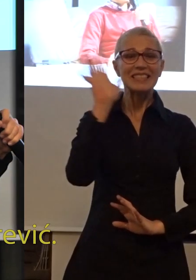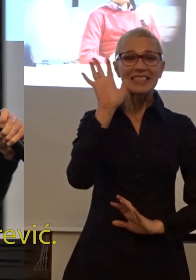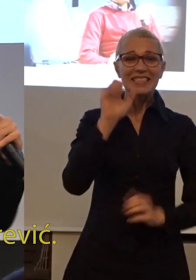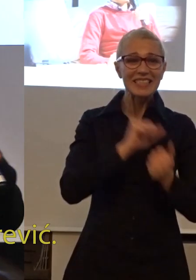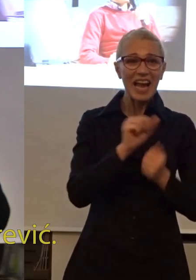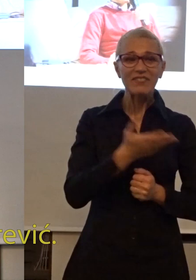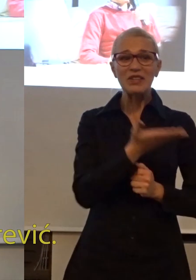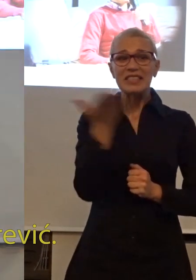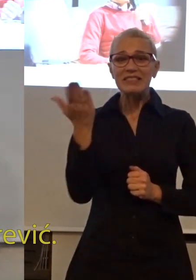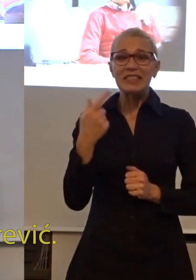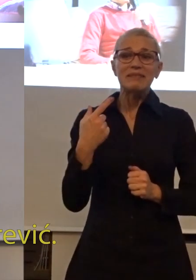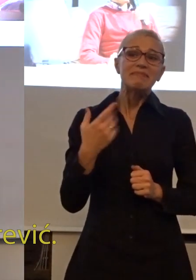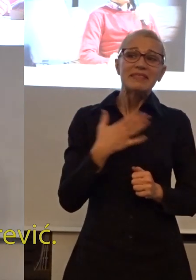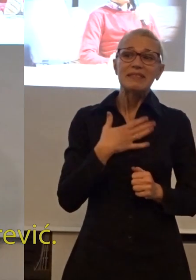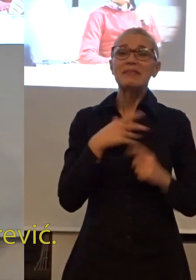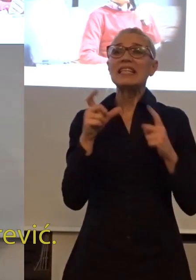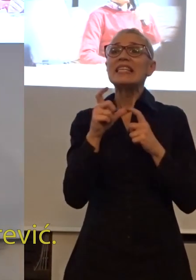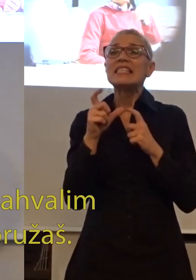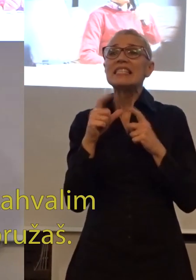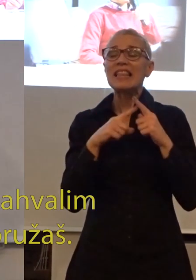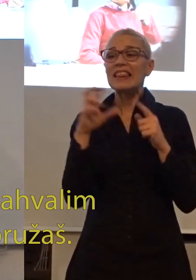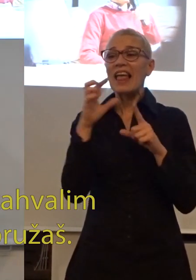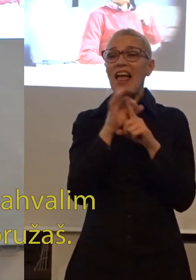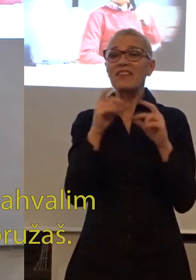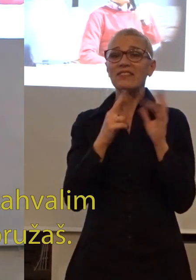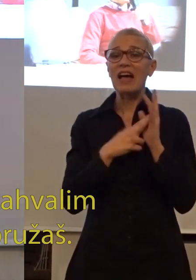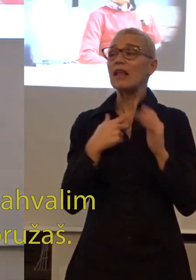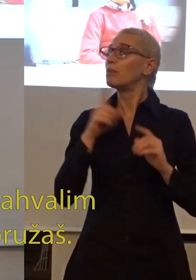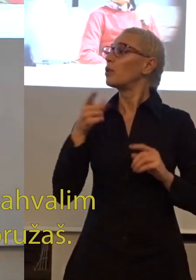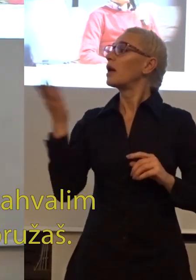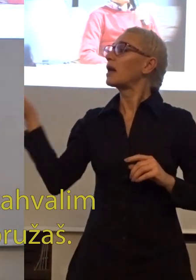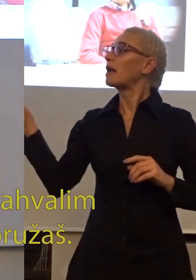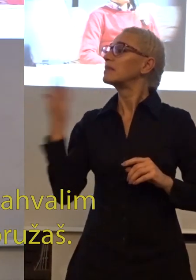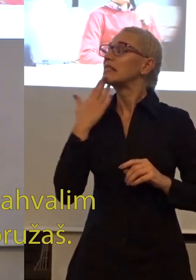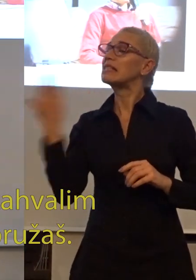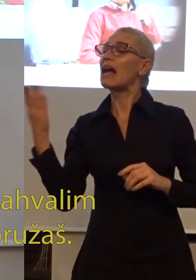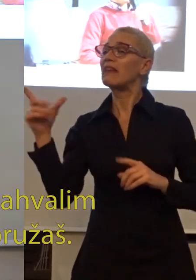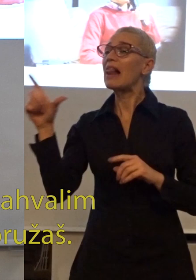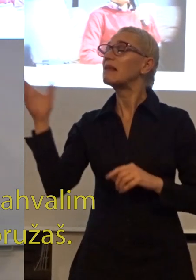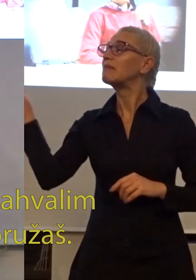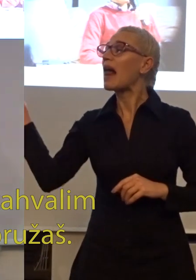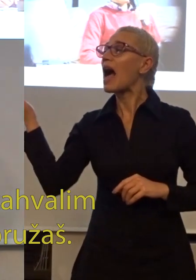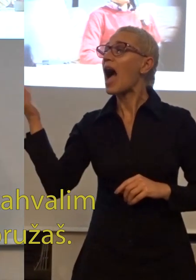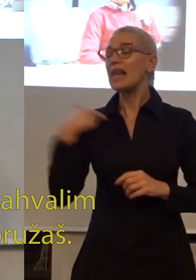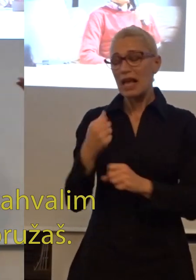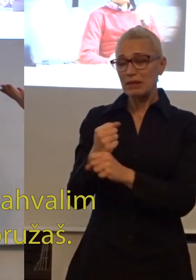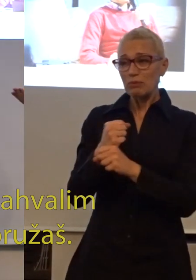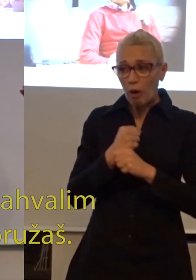Zdravo svima, ja sam Stefan Lazarević, moram, Lano, tebi da se zahvalim na